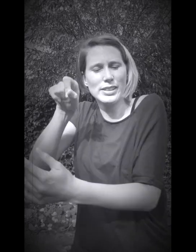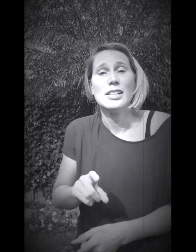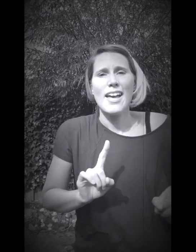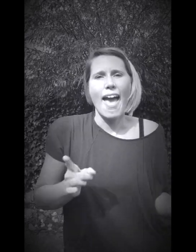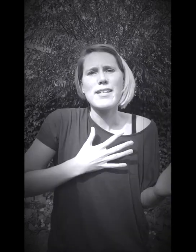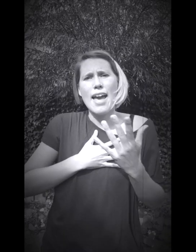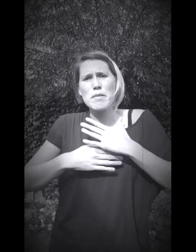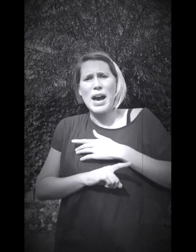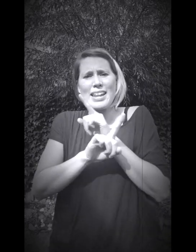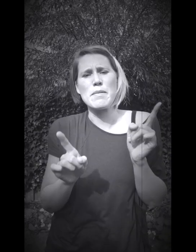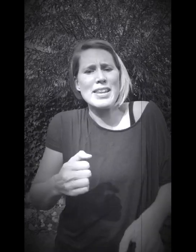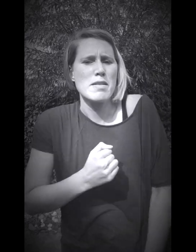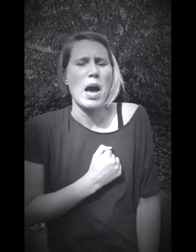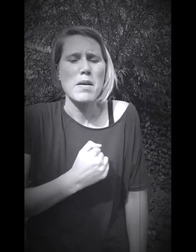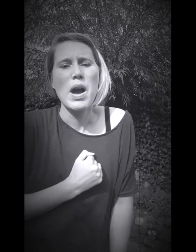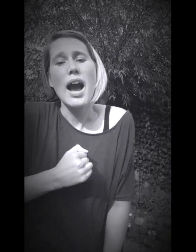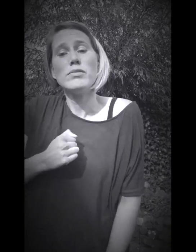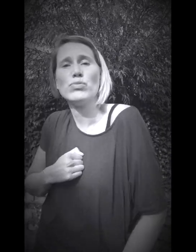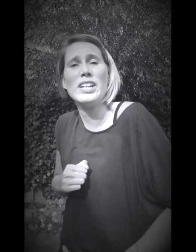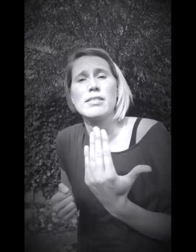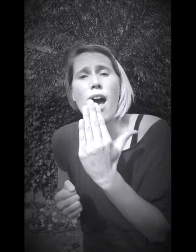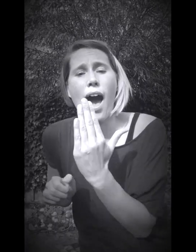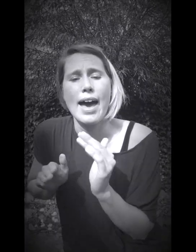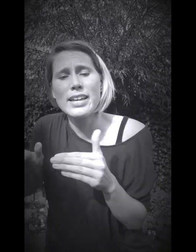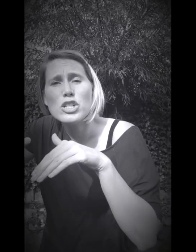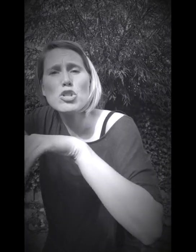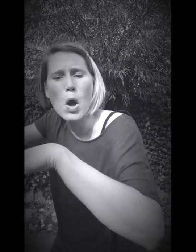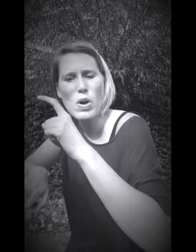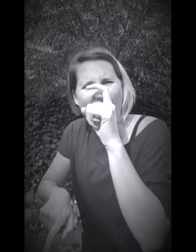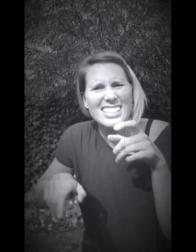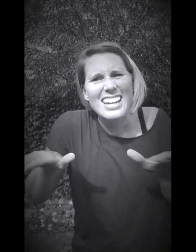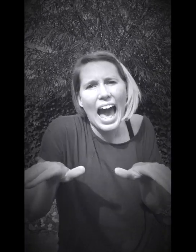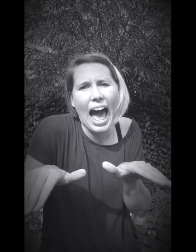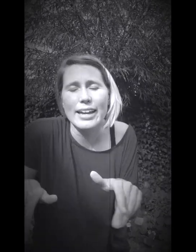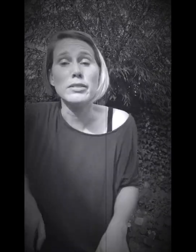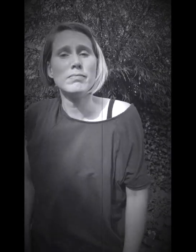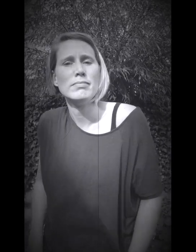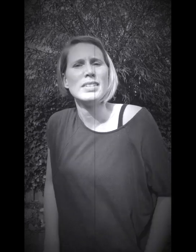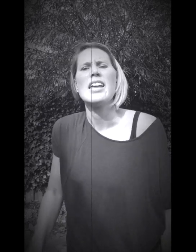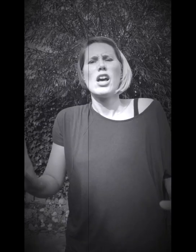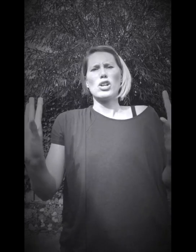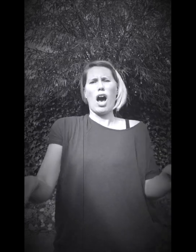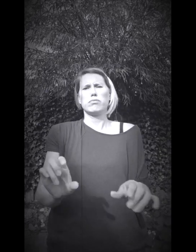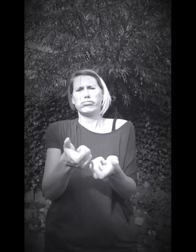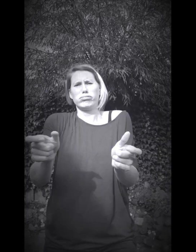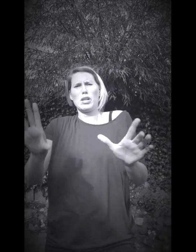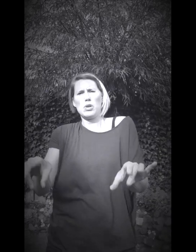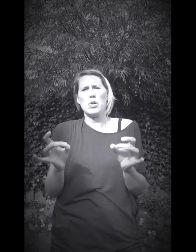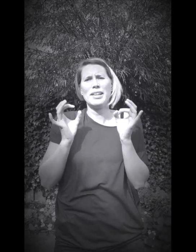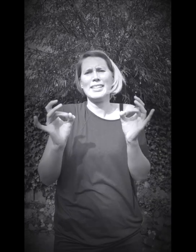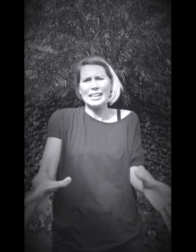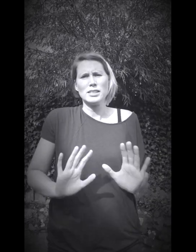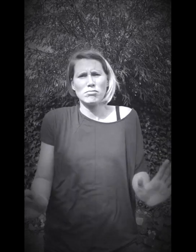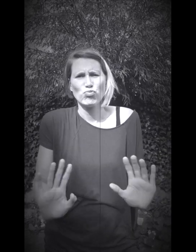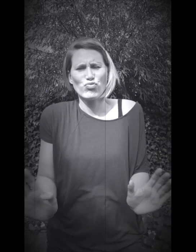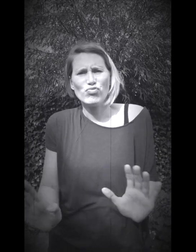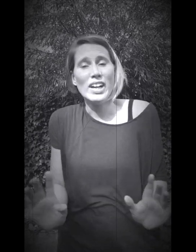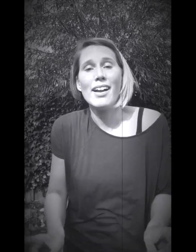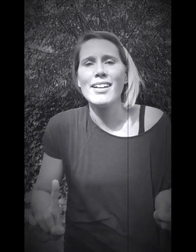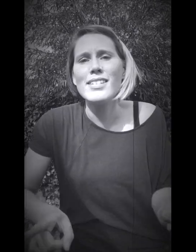is groene gang en maar ik ben niet bang Want ik heb een grote haaien, ik heb ook een hele kleine Deze dingen doen me niets, nee ik ga